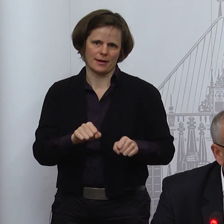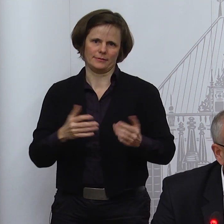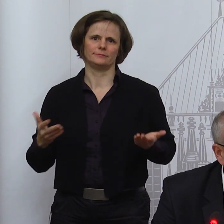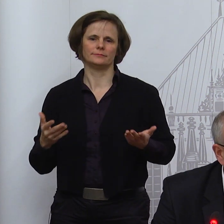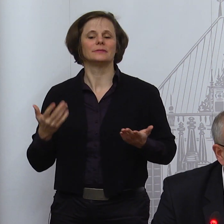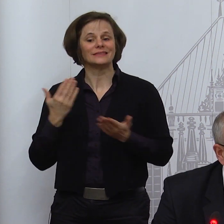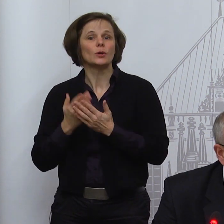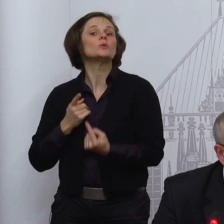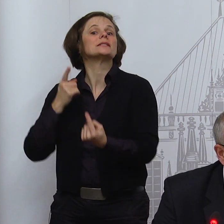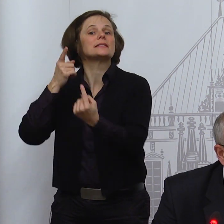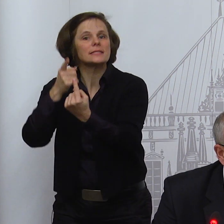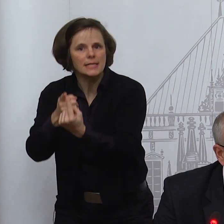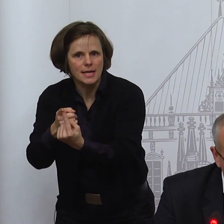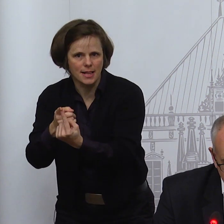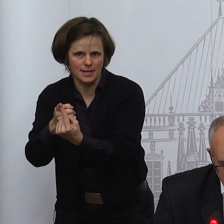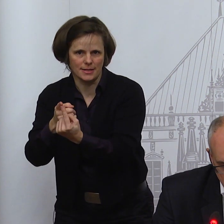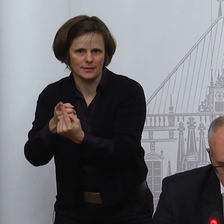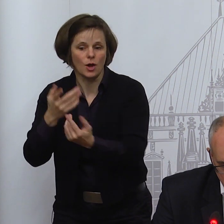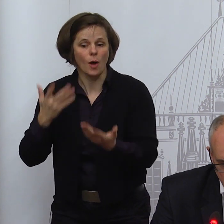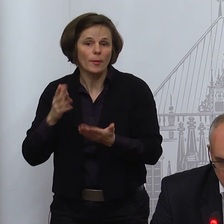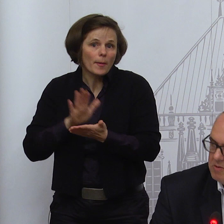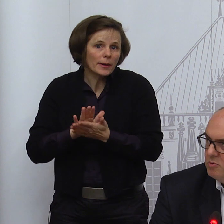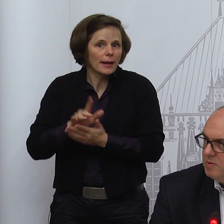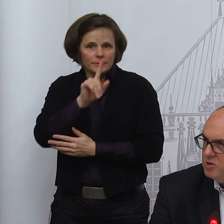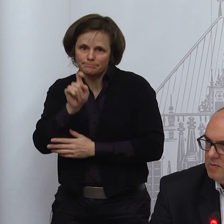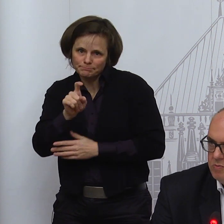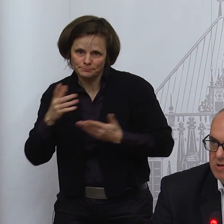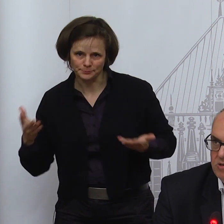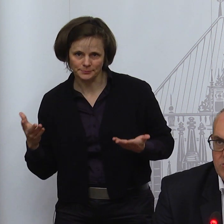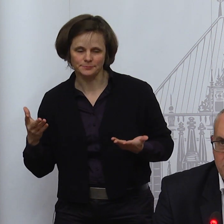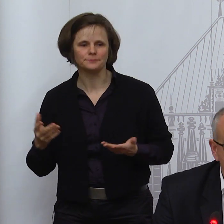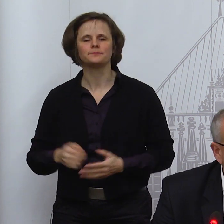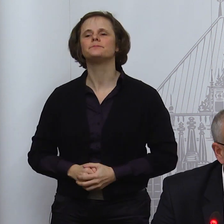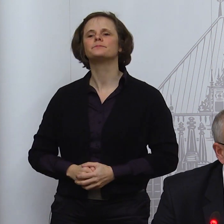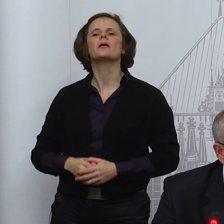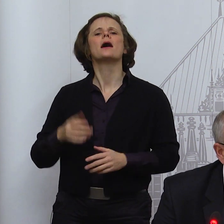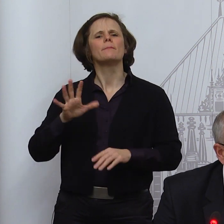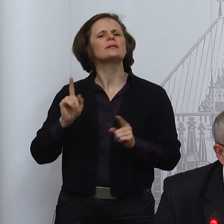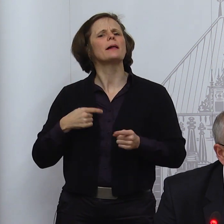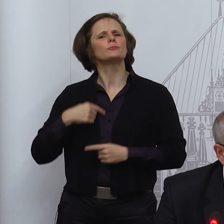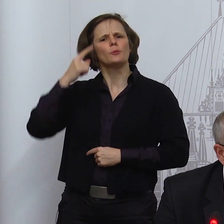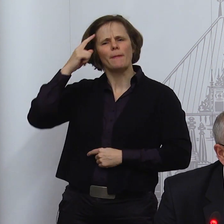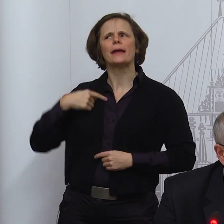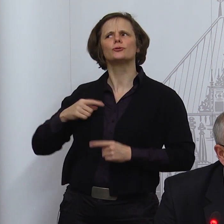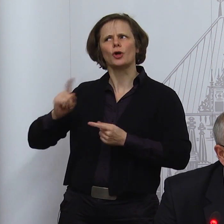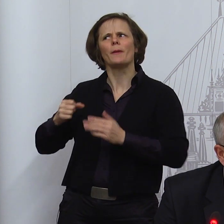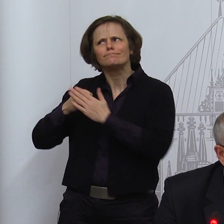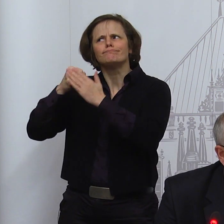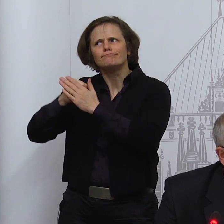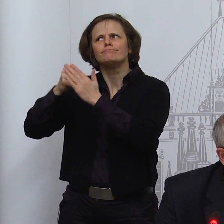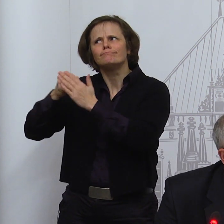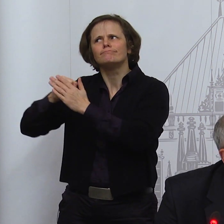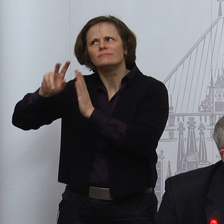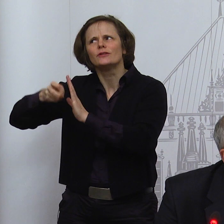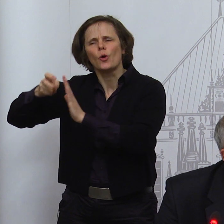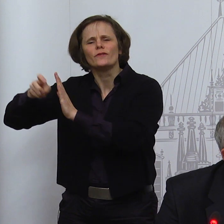Impfwilligen ein Impfangebot gemacht hat. Manchmal muss man bestimmte Positionen immer mal wieder vortragen und wenn man dann Glück hat, dann